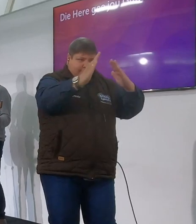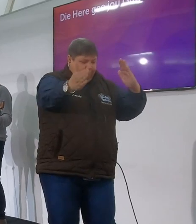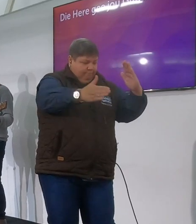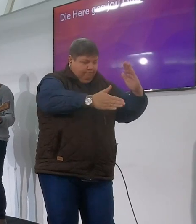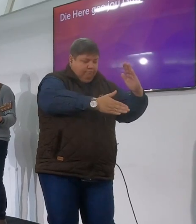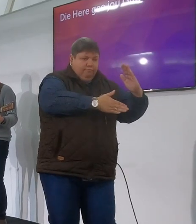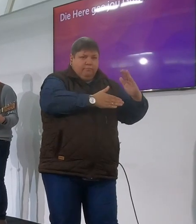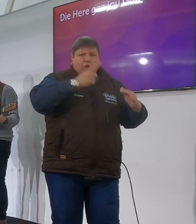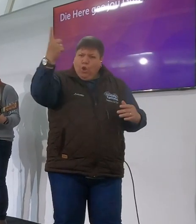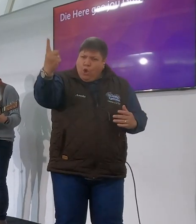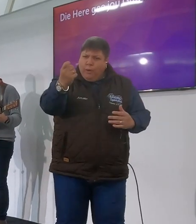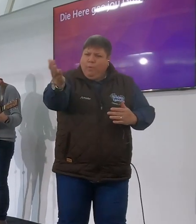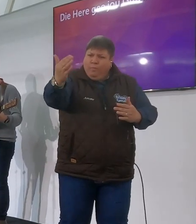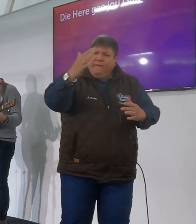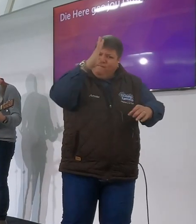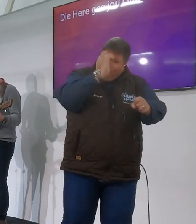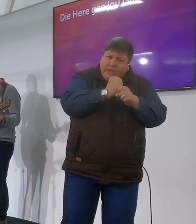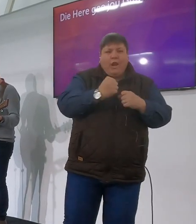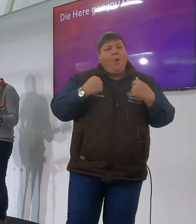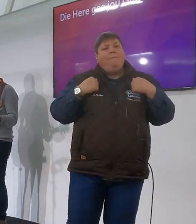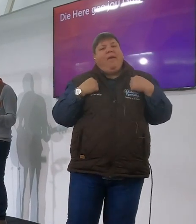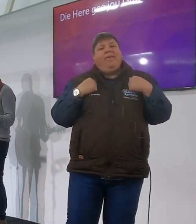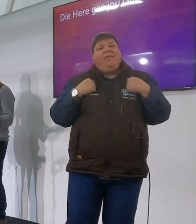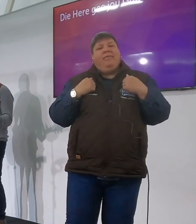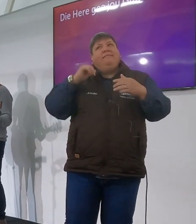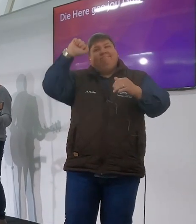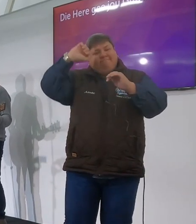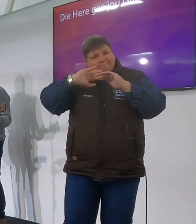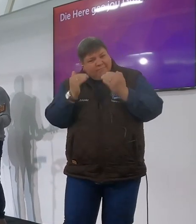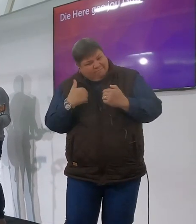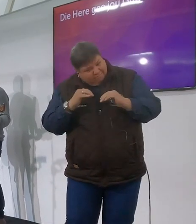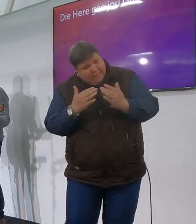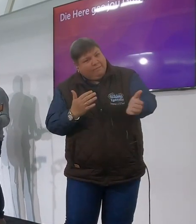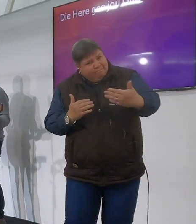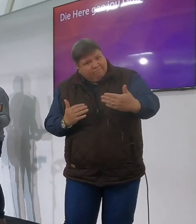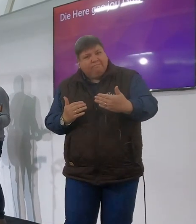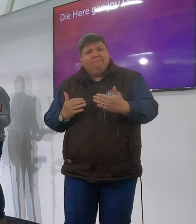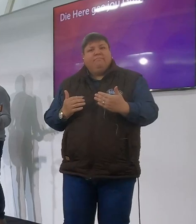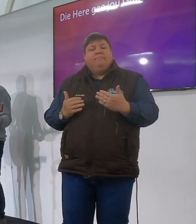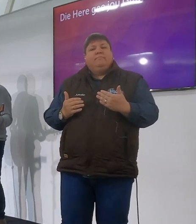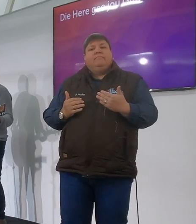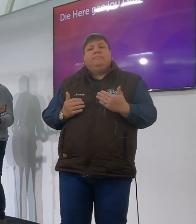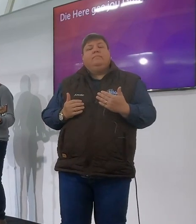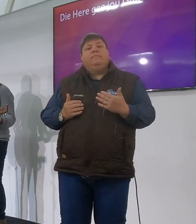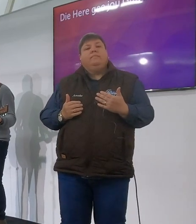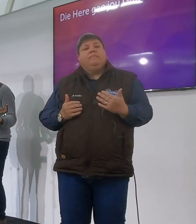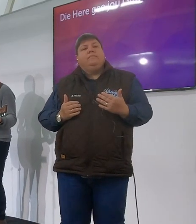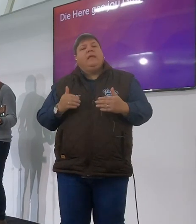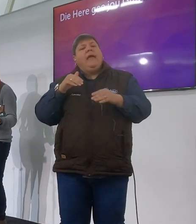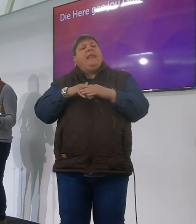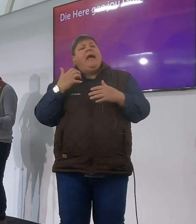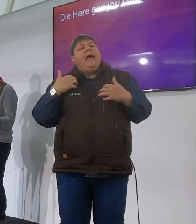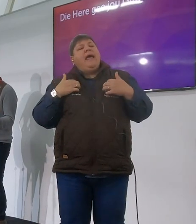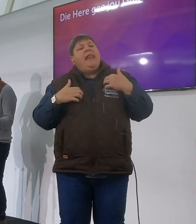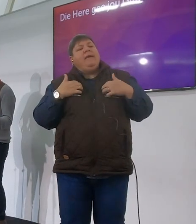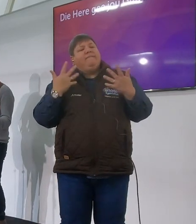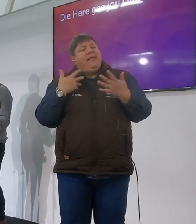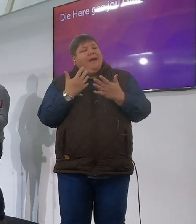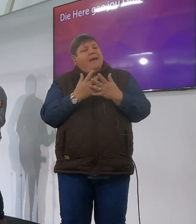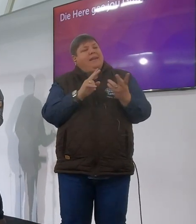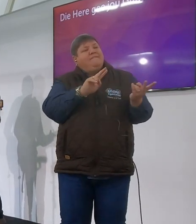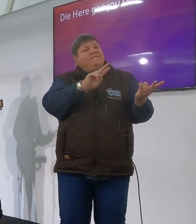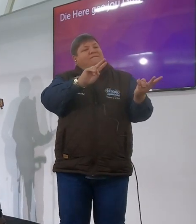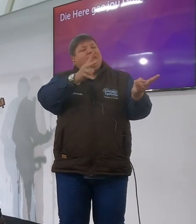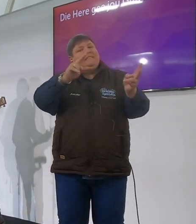jy roep ons in om op jy te vertrouw jy roep ons in om onder die bescherming te leef jy roep ons in in die leven wat een verskil kan